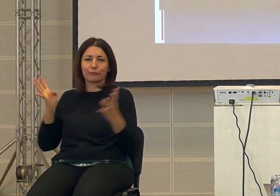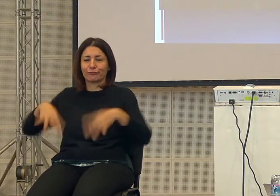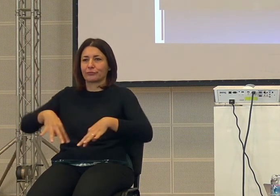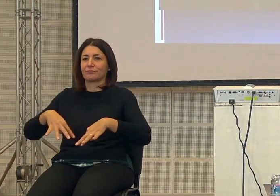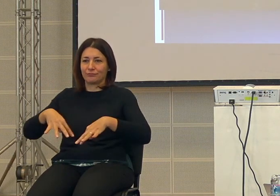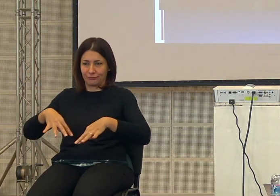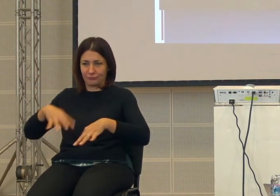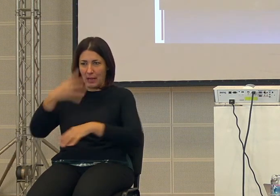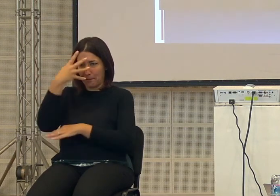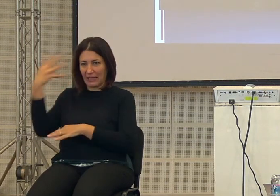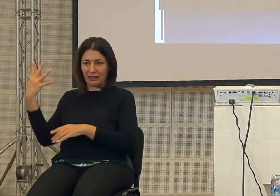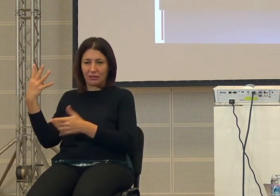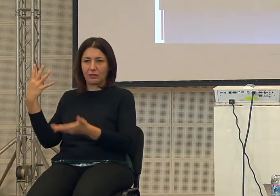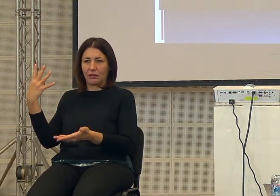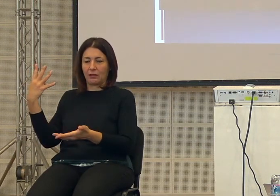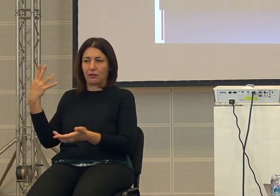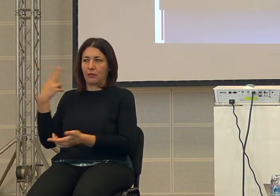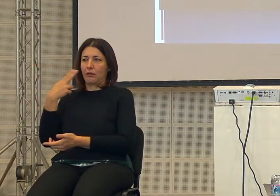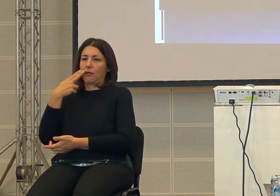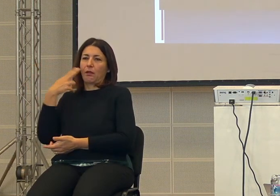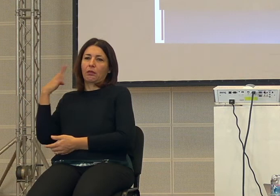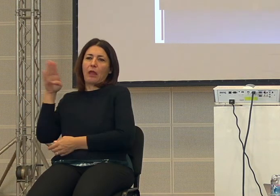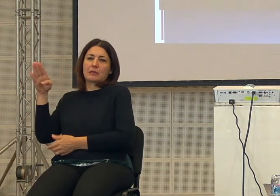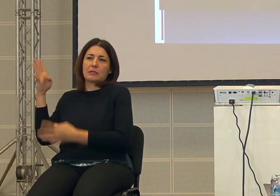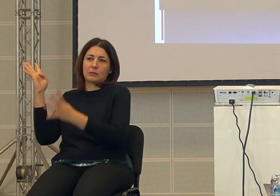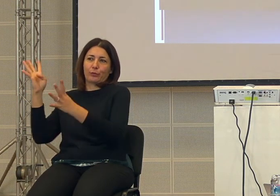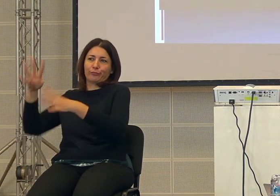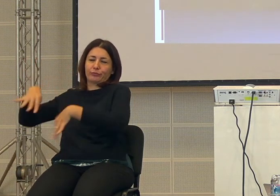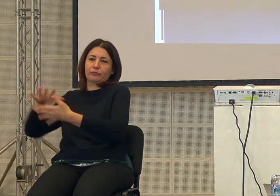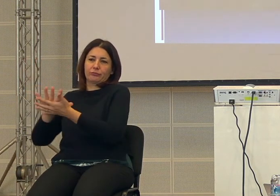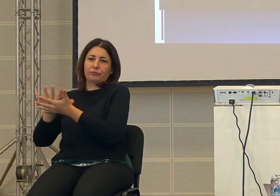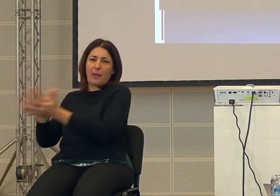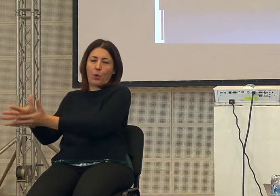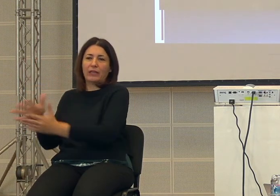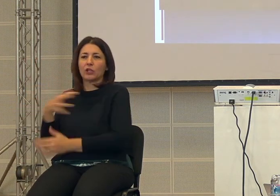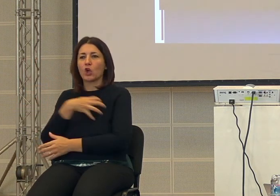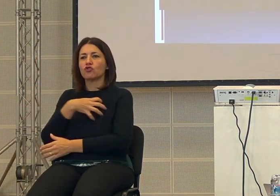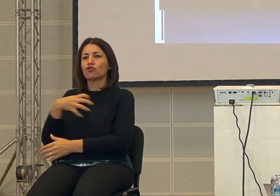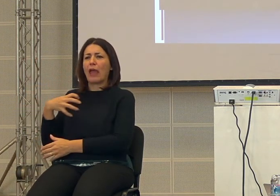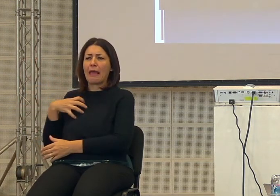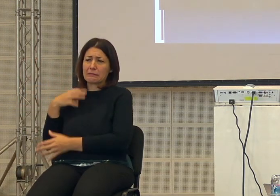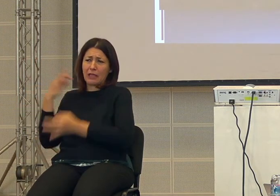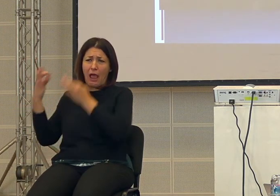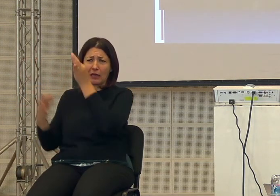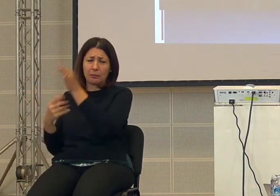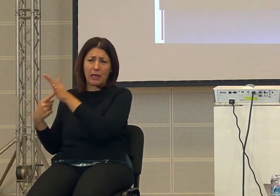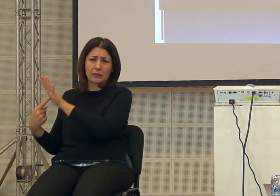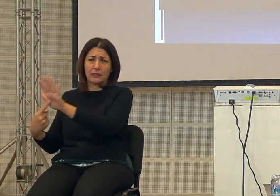cioè in parte gli ha già demolito cioè il nazismo è stato demolito perché è stato demolito anche dalla scienza perché poi non esistono le razze